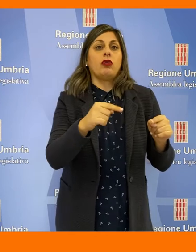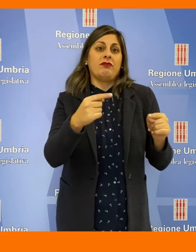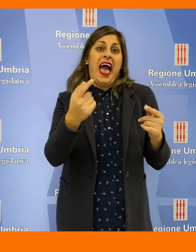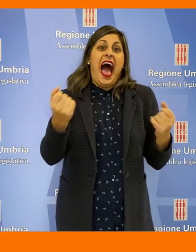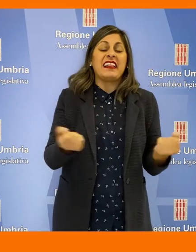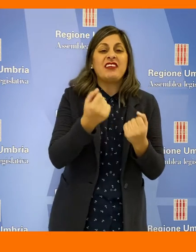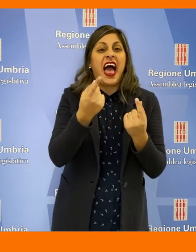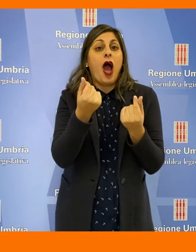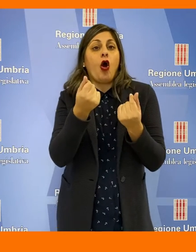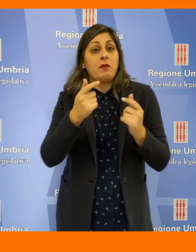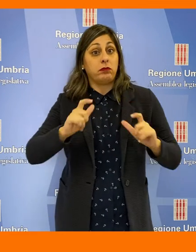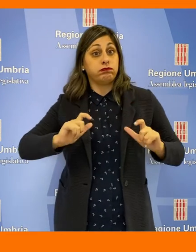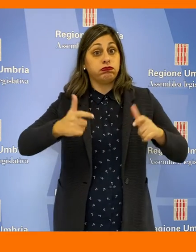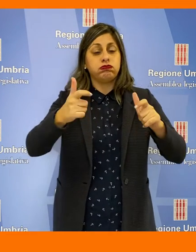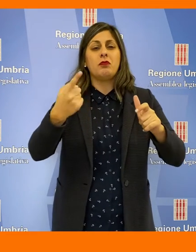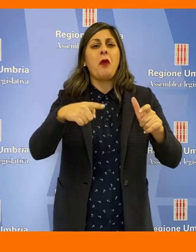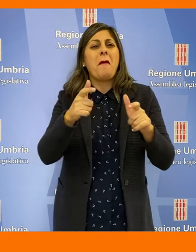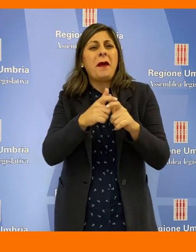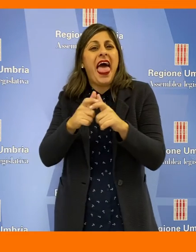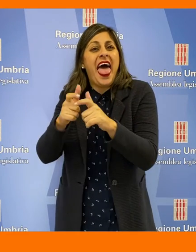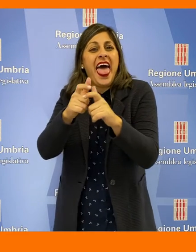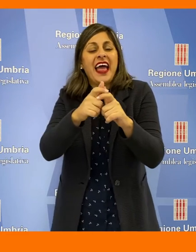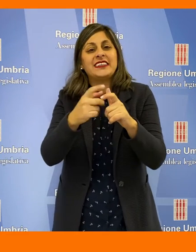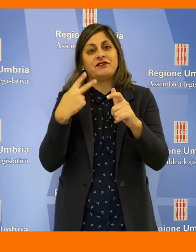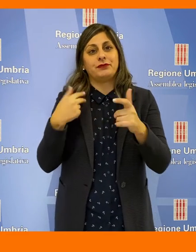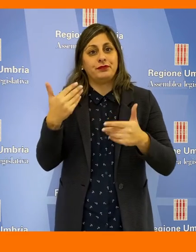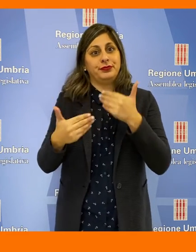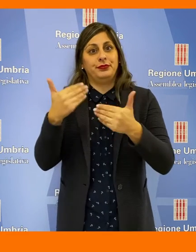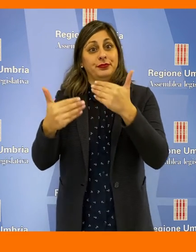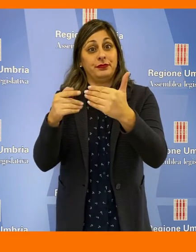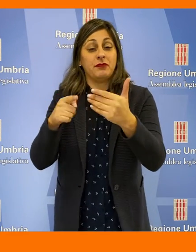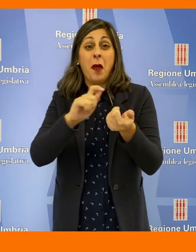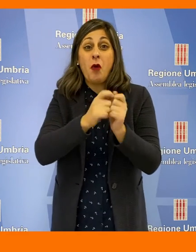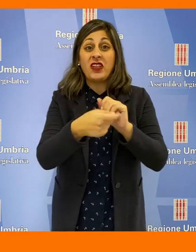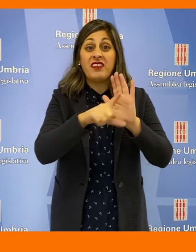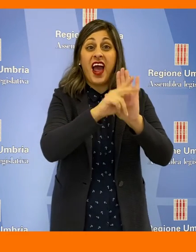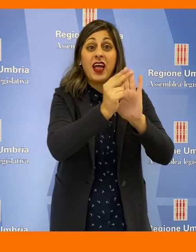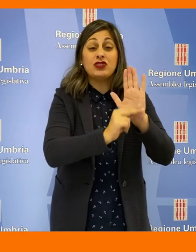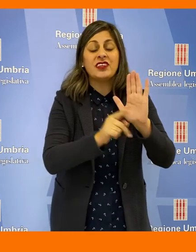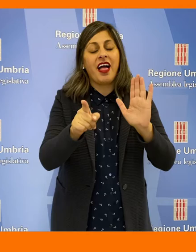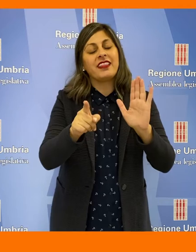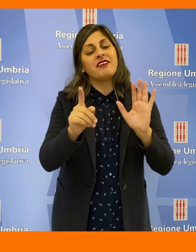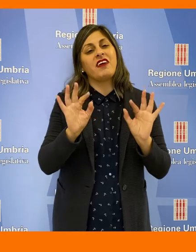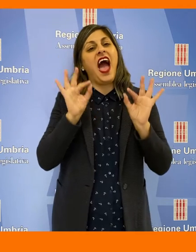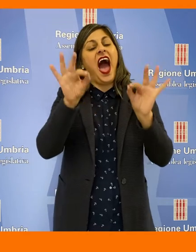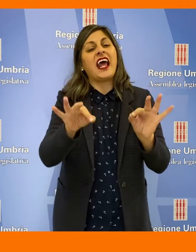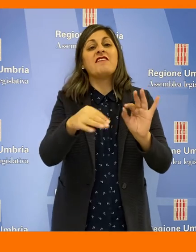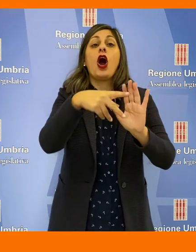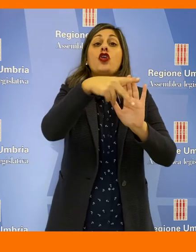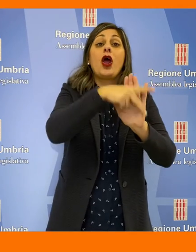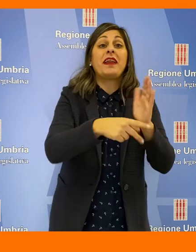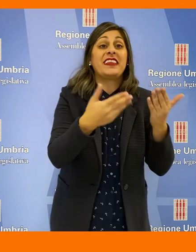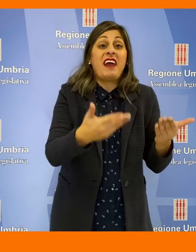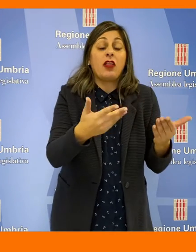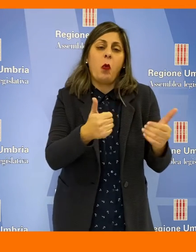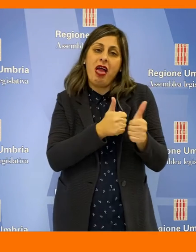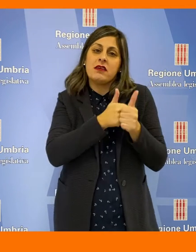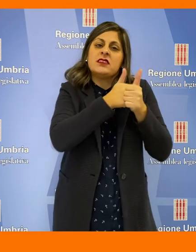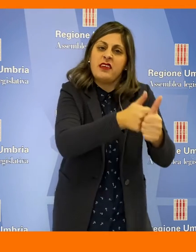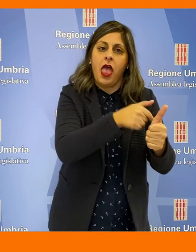dell'attività e la rivitalizzazione dei paesi. Con queste modifiche legislative si arriva anche a un allineamento alla normativa vigente relativa alla